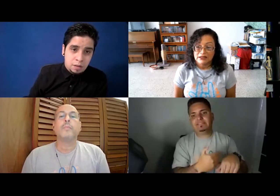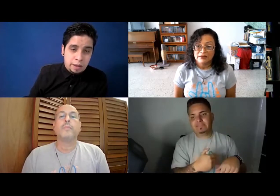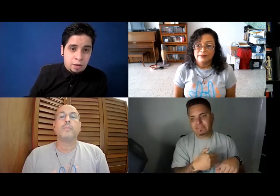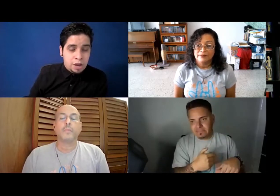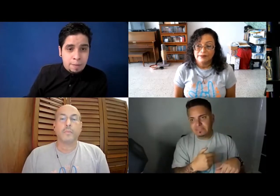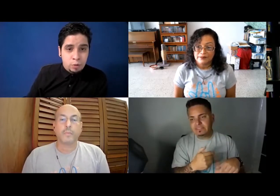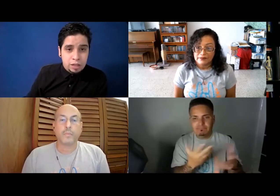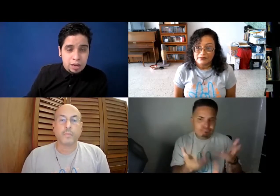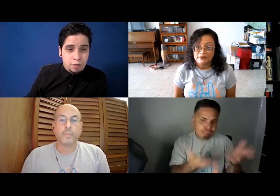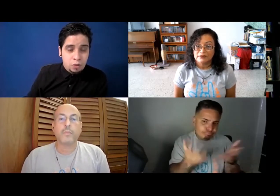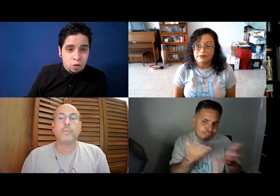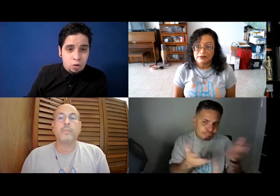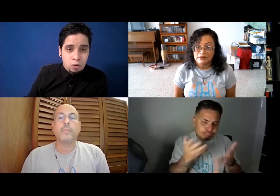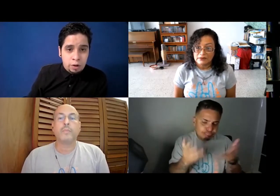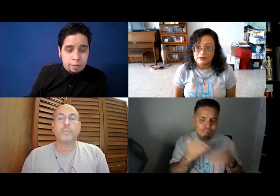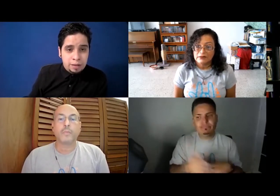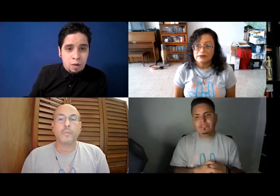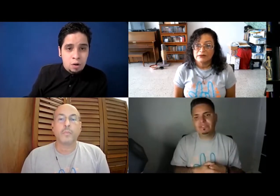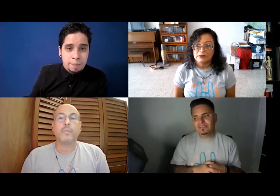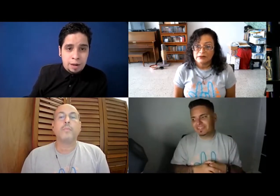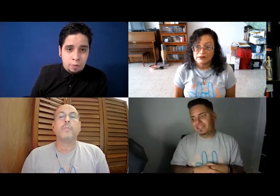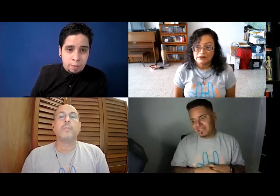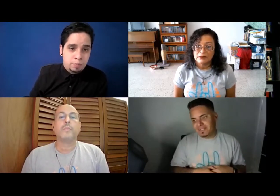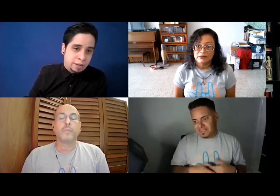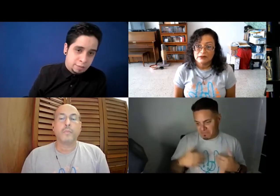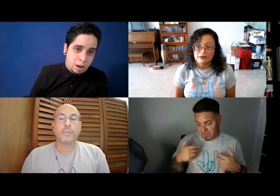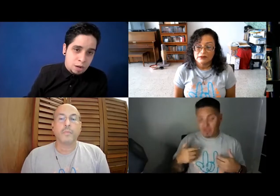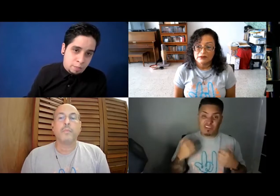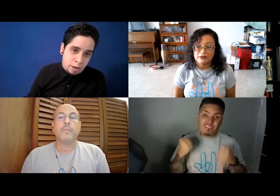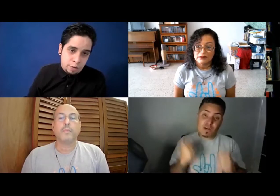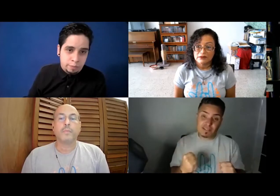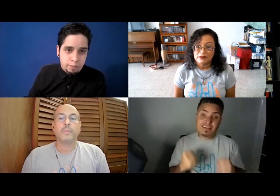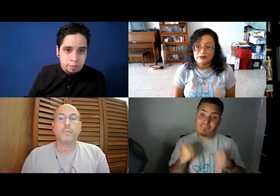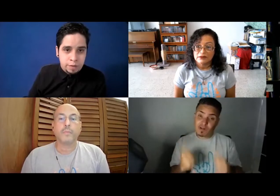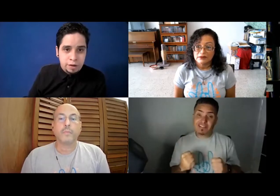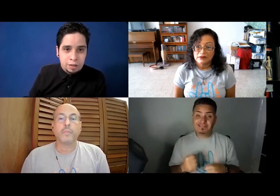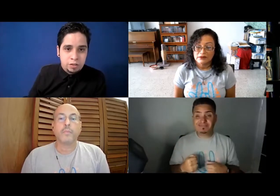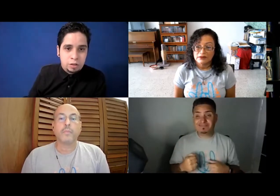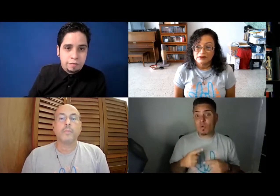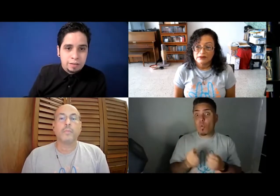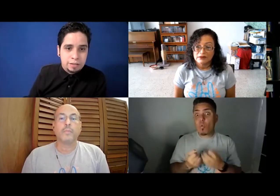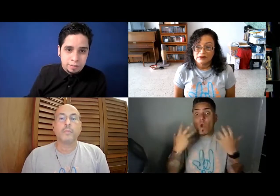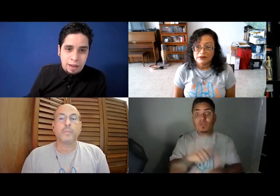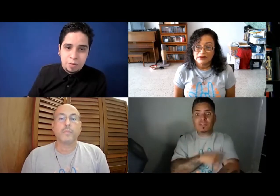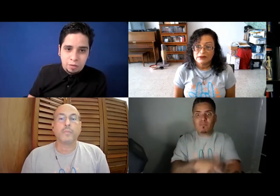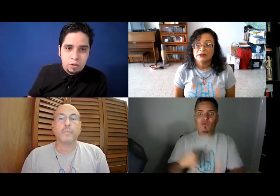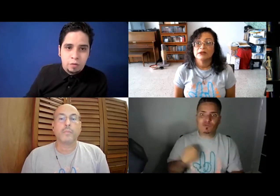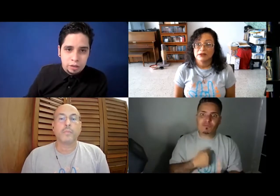o llamar por teléfono y pedir las órdenes para poder recibir las órdenes porque, pues, de frente no ha sido tan fácil, ¿verdad? El proceso ha sido fuerte